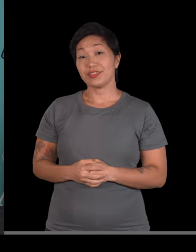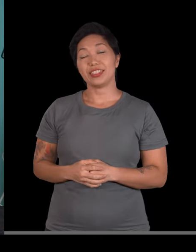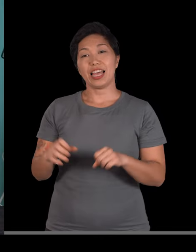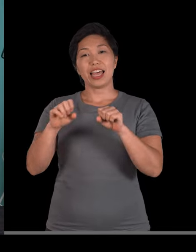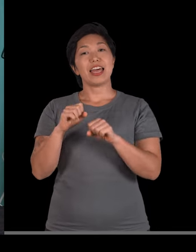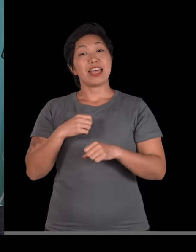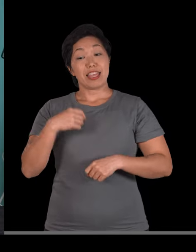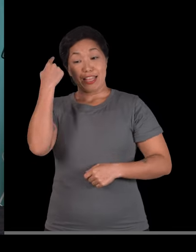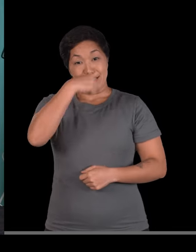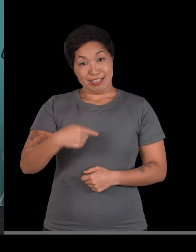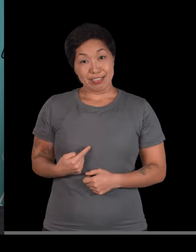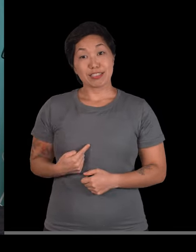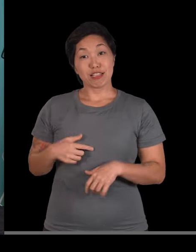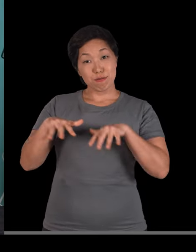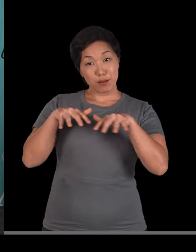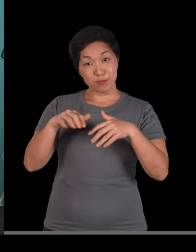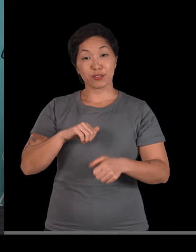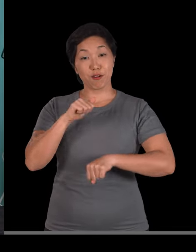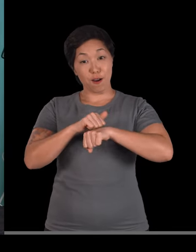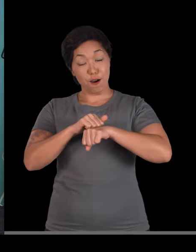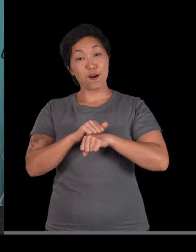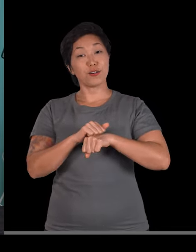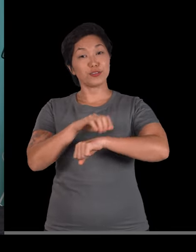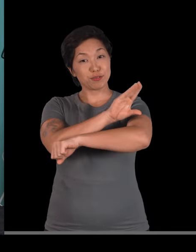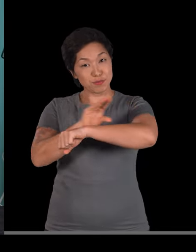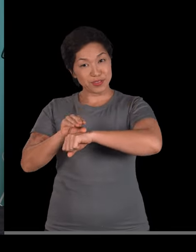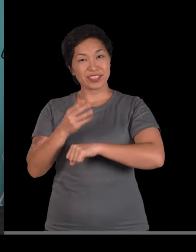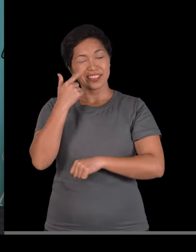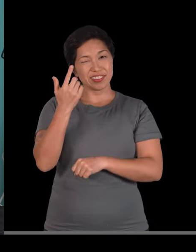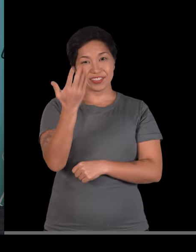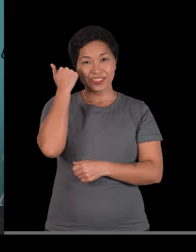Sistema Locomotor, ossos e músculos. É isso aí, fica com a gente.